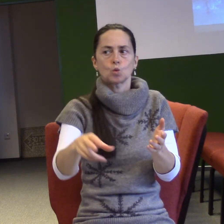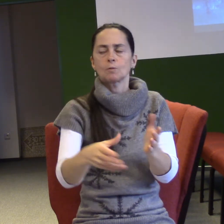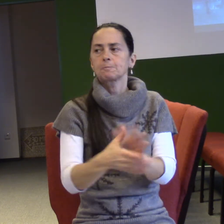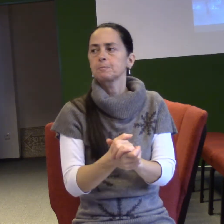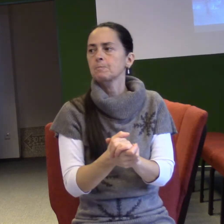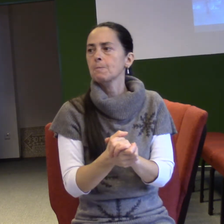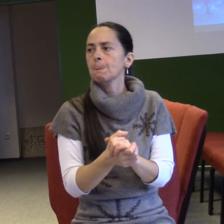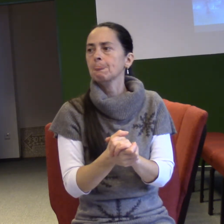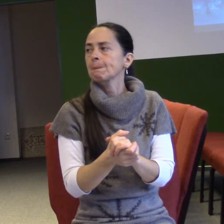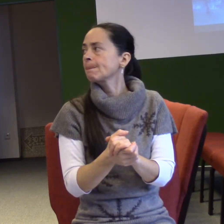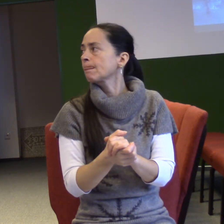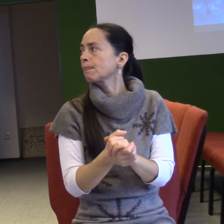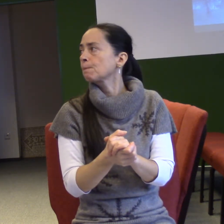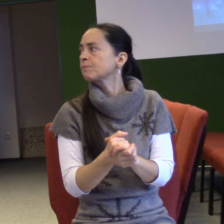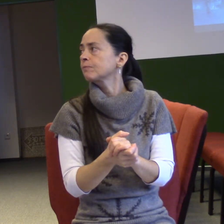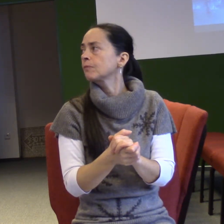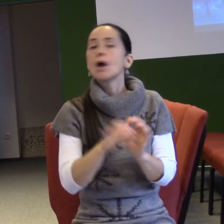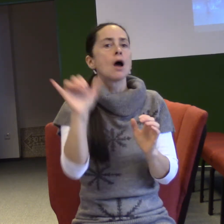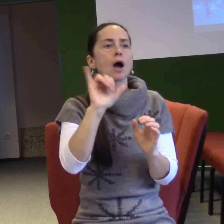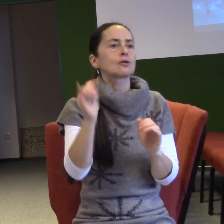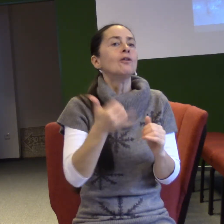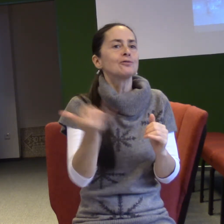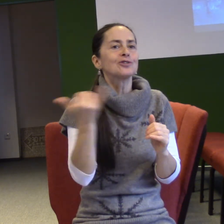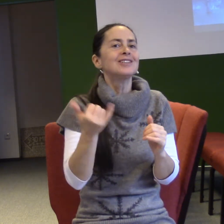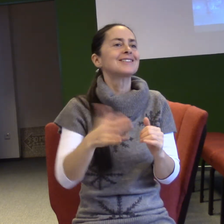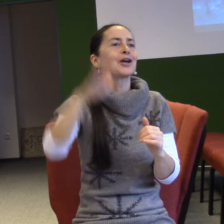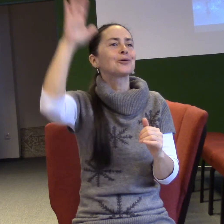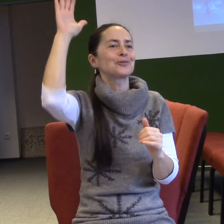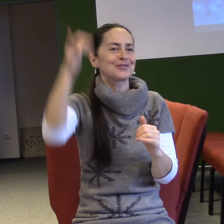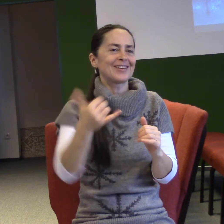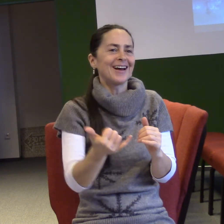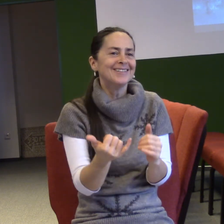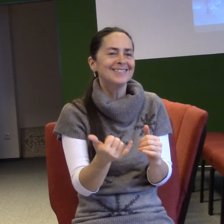A vy, vždycky zvedáte, nejakoukoliv výzvu ruku, zvedněte ruku. Ne, dělám si srán, když si dáváte pozor.